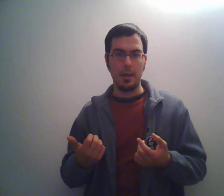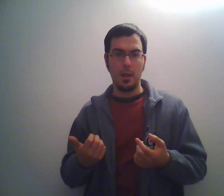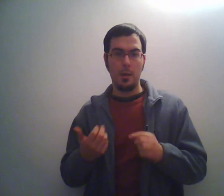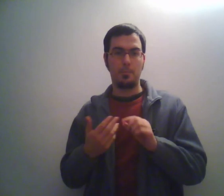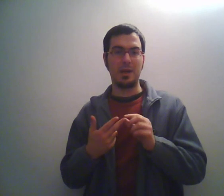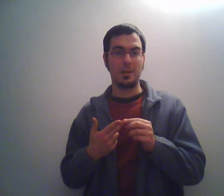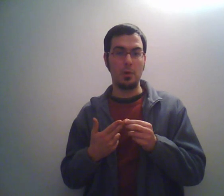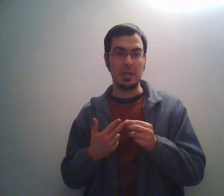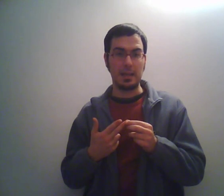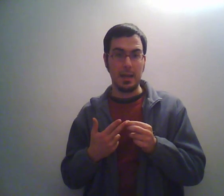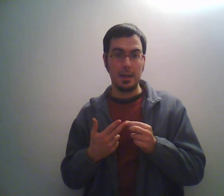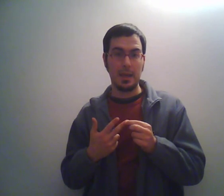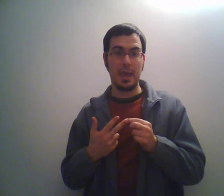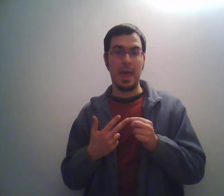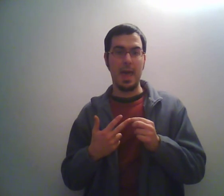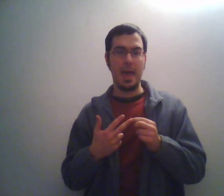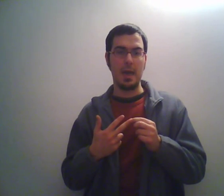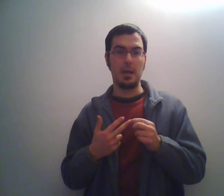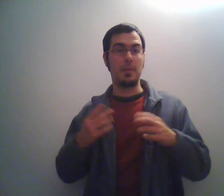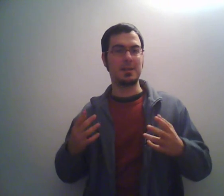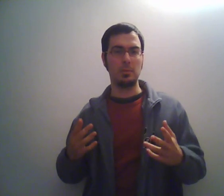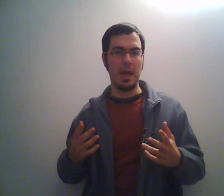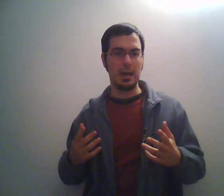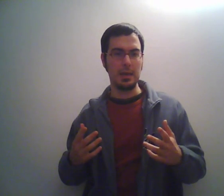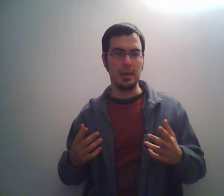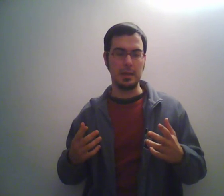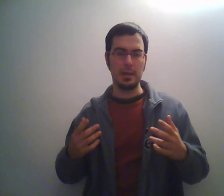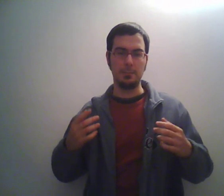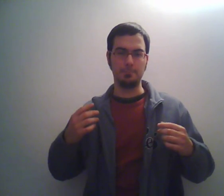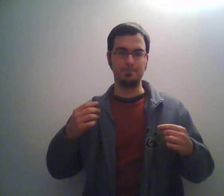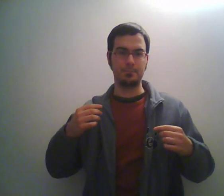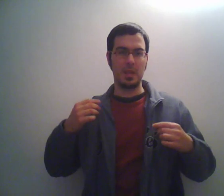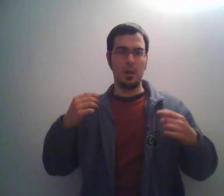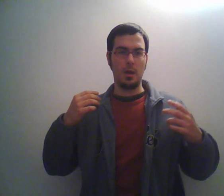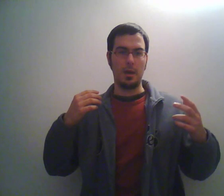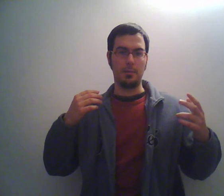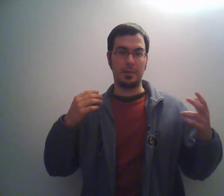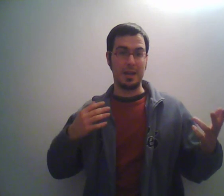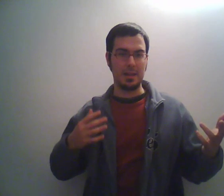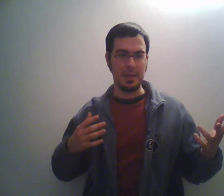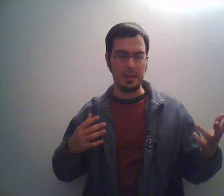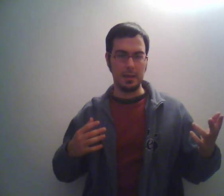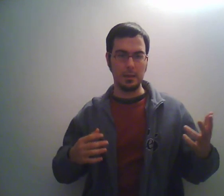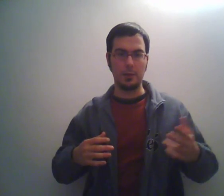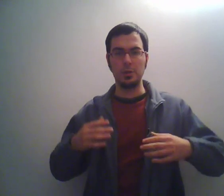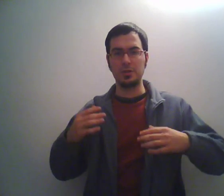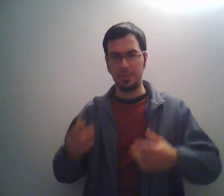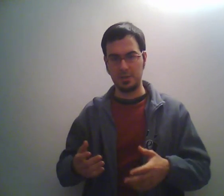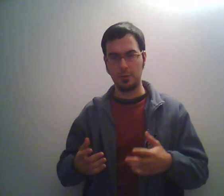Pat Morita che è il maestro Miyagi di Karate Kid di cui spesso